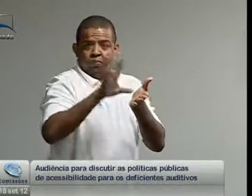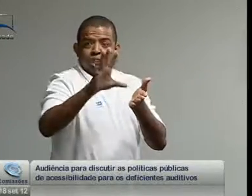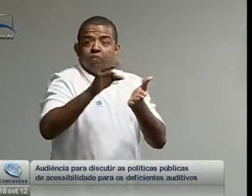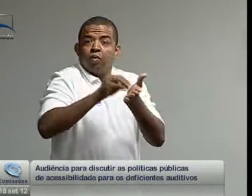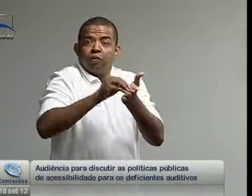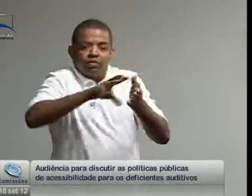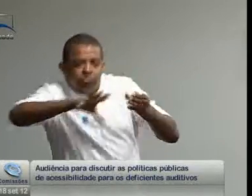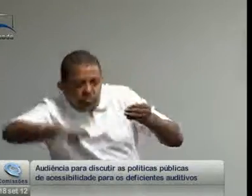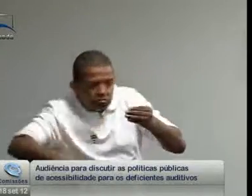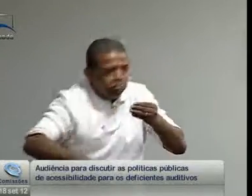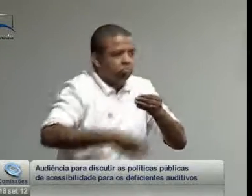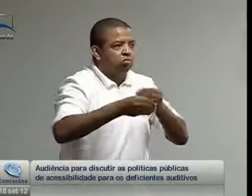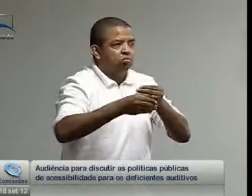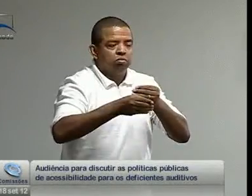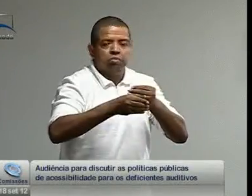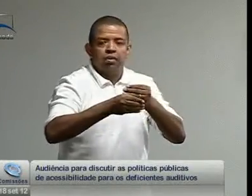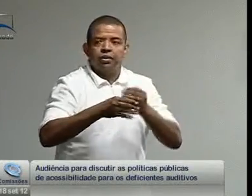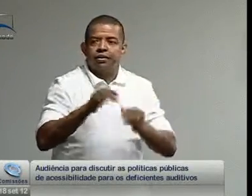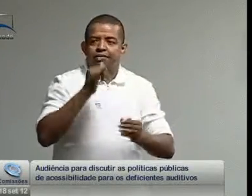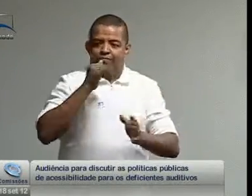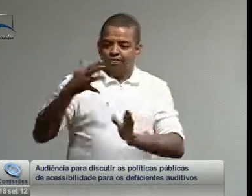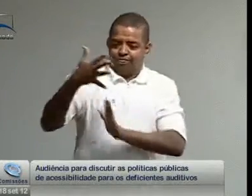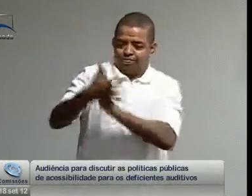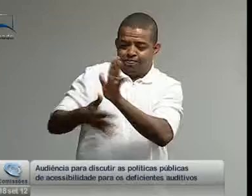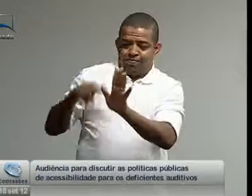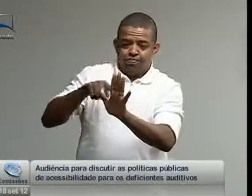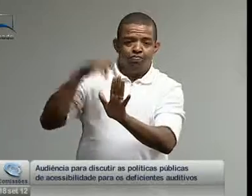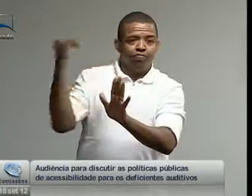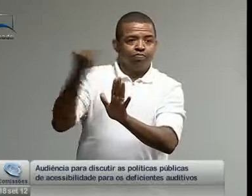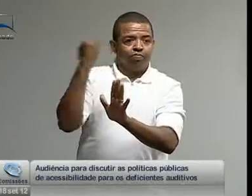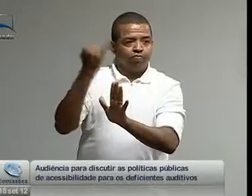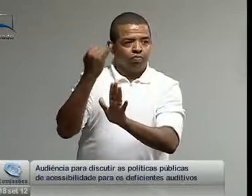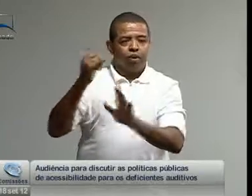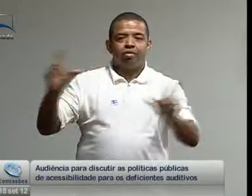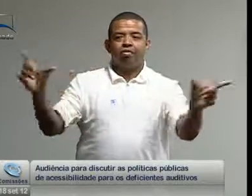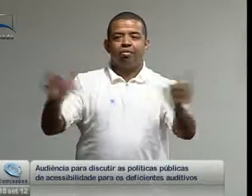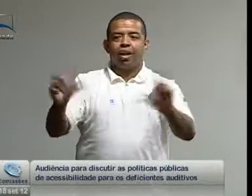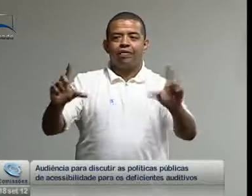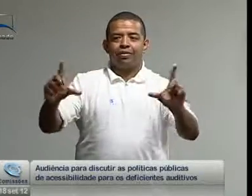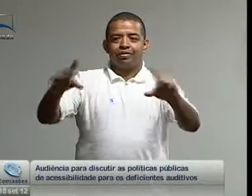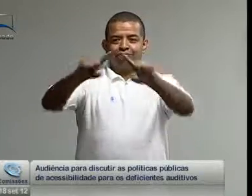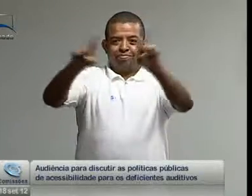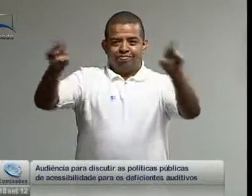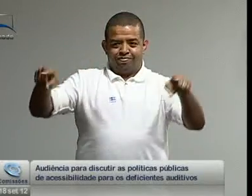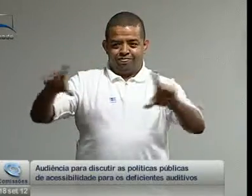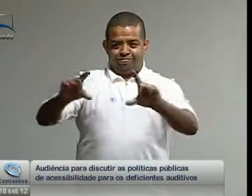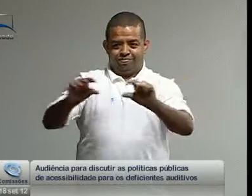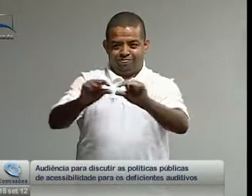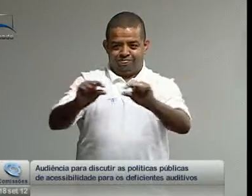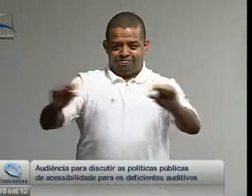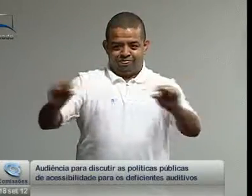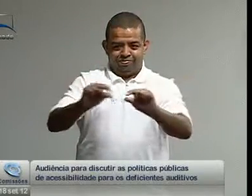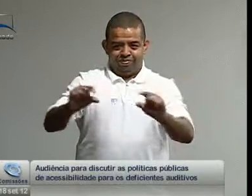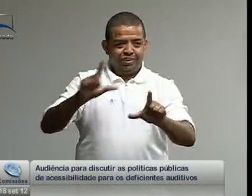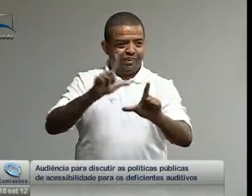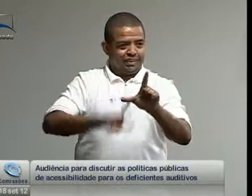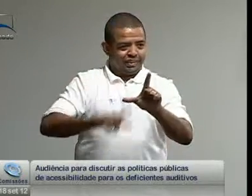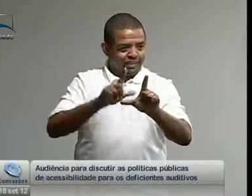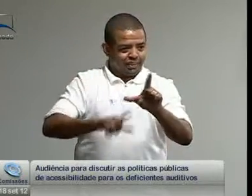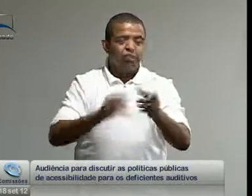a oportunidade de pegar algumas coisas de verdade. Gostaria de complementar alguns assuntos a respeito da importância da língua de sinais, a respeito também da legenda,